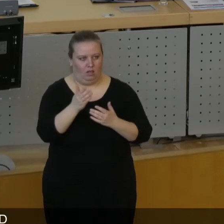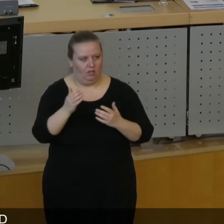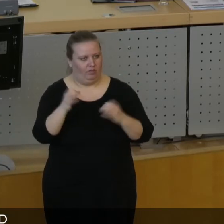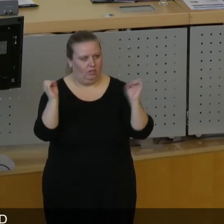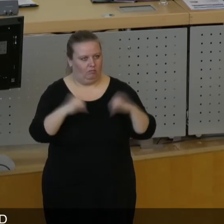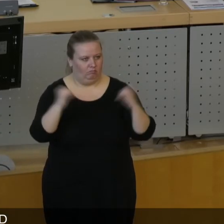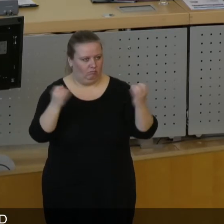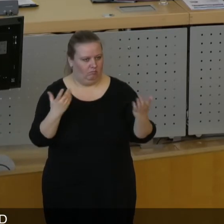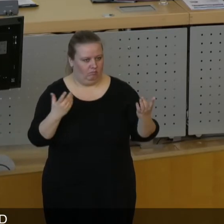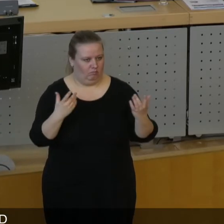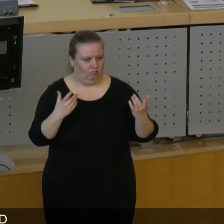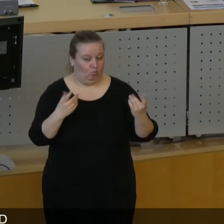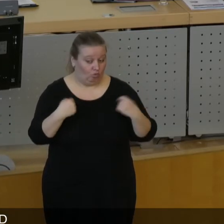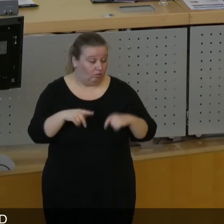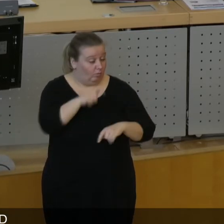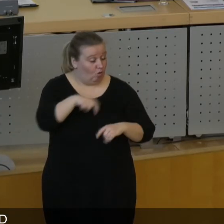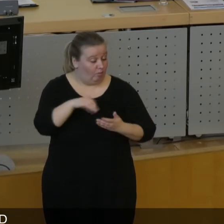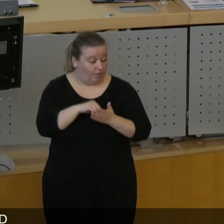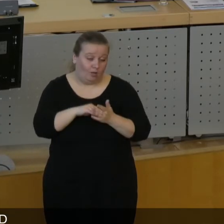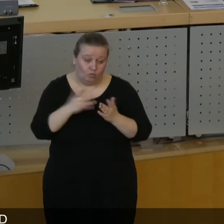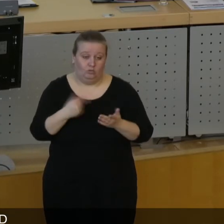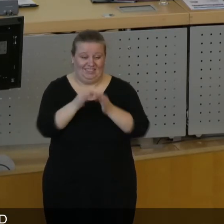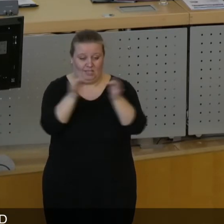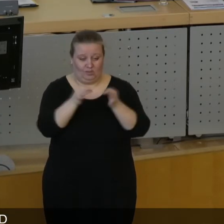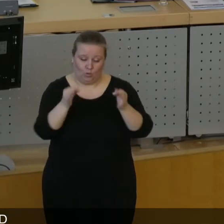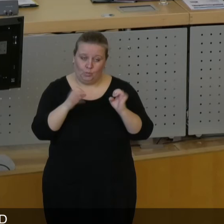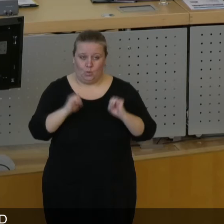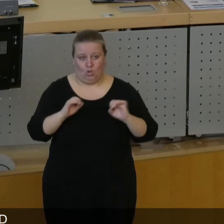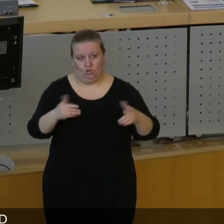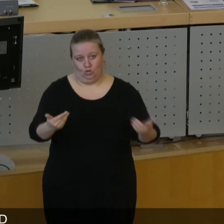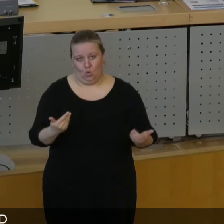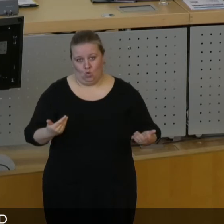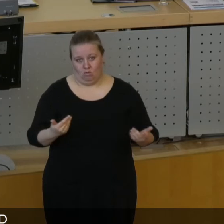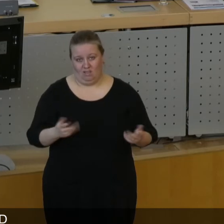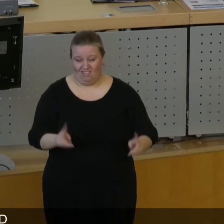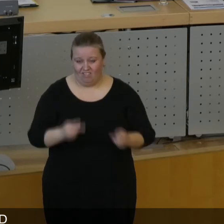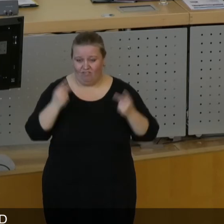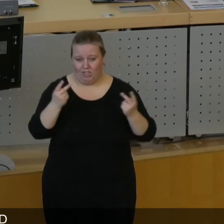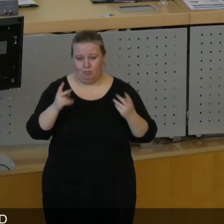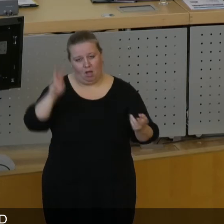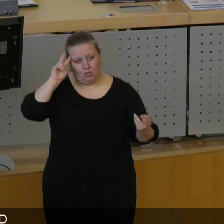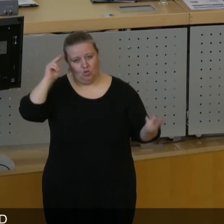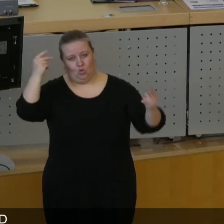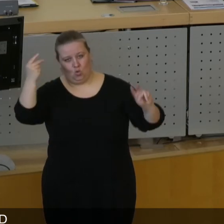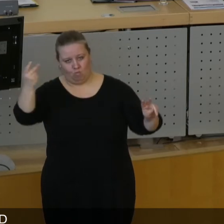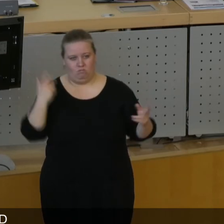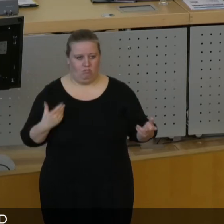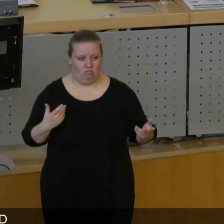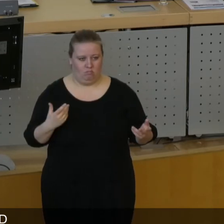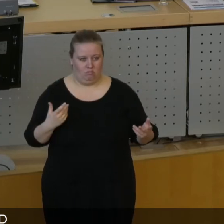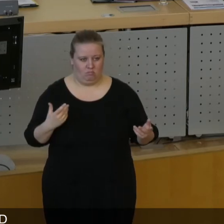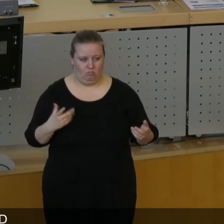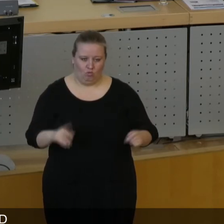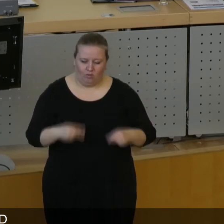dies wird und kann mit der Bürgerbeteiligungssatzung gelingen. Es wird Zeit für einen Paradigmenwechsel in der Bürgerbeteiligung in